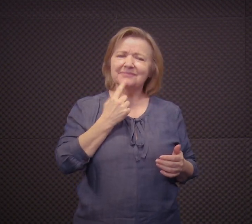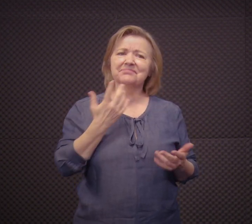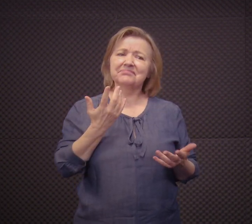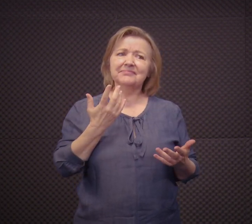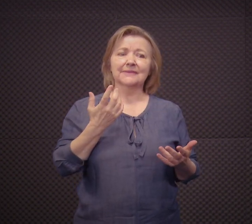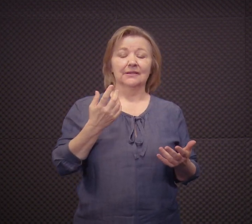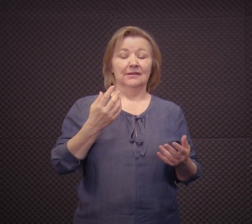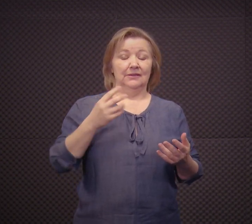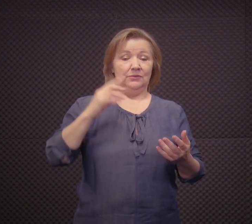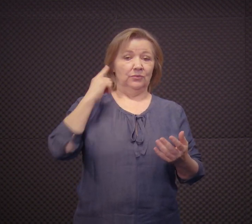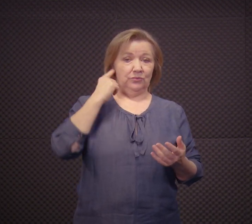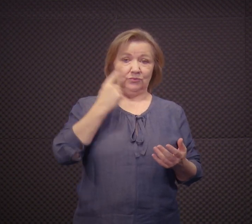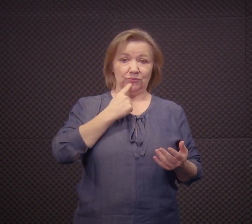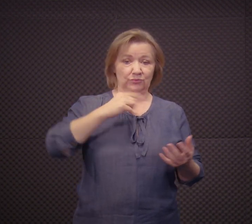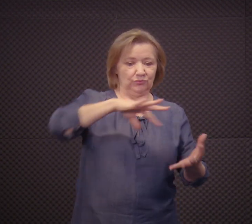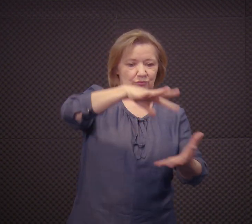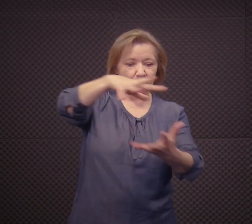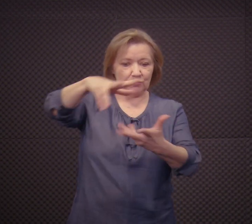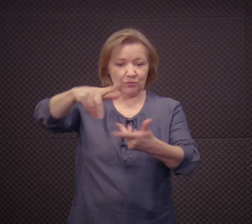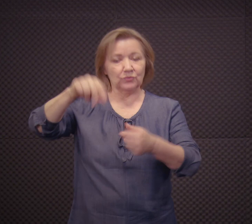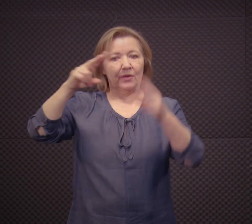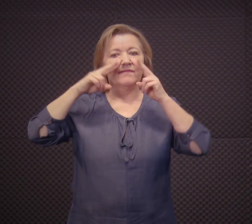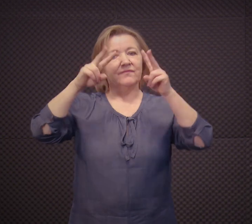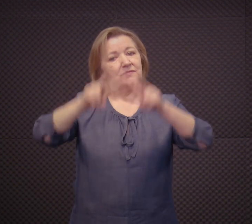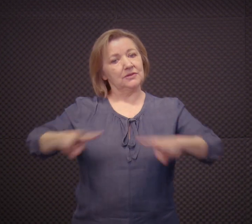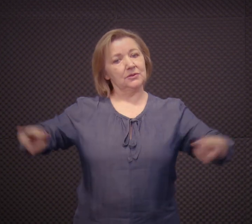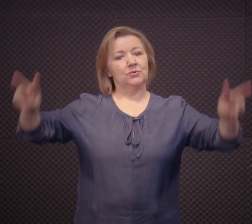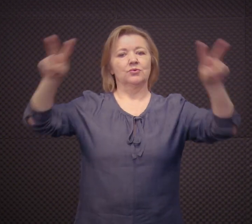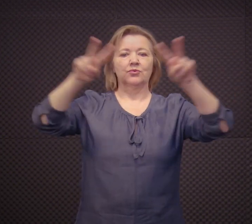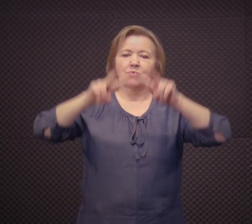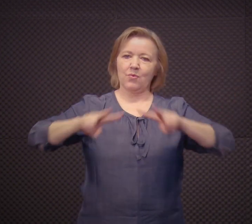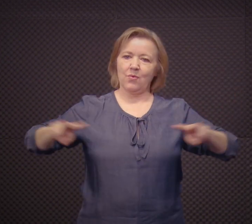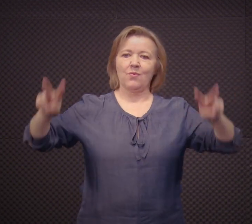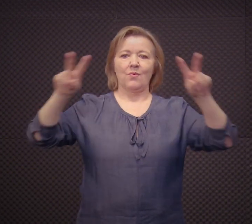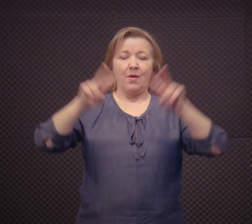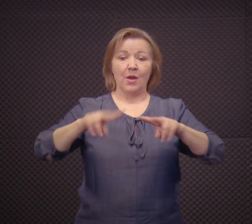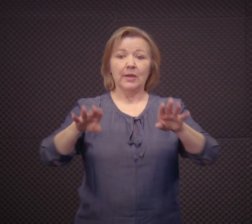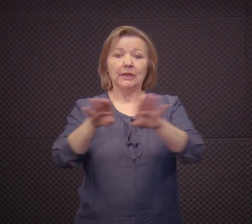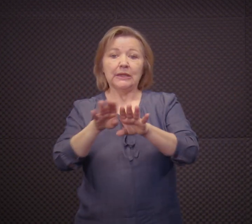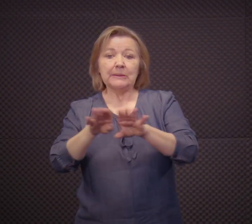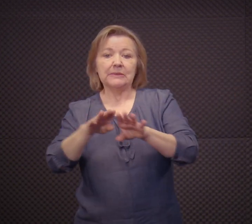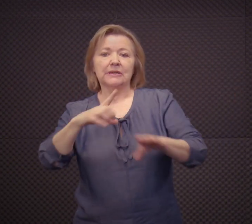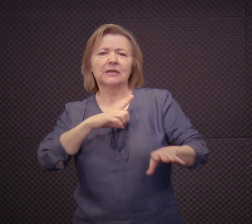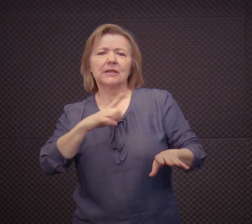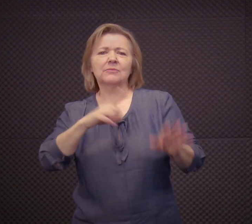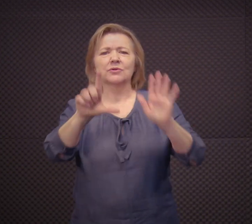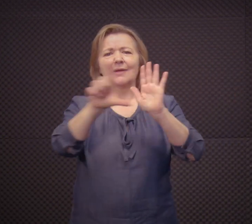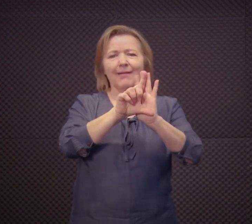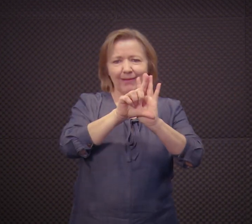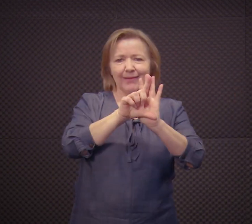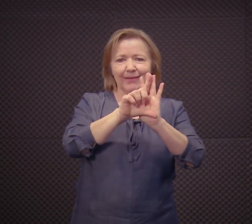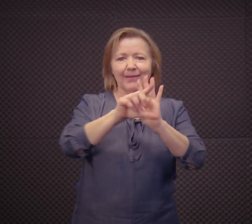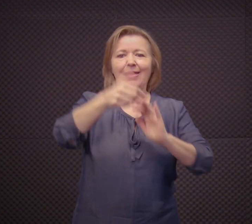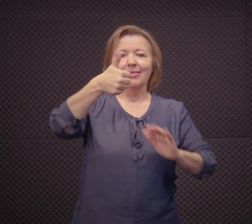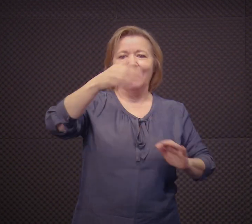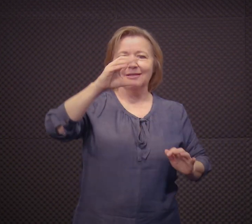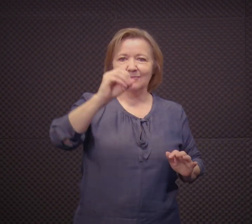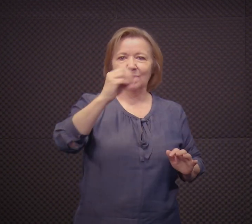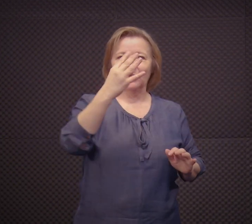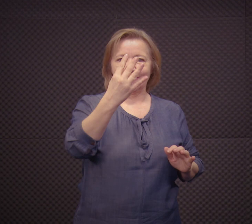surda? É o mundo visual, o mundo visual para o surdo. Nós temos a lei